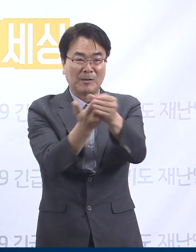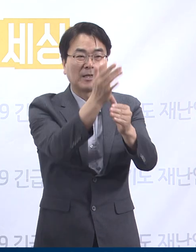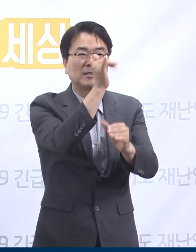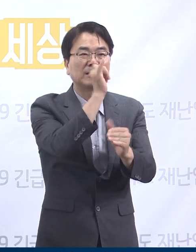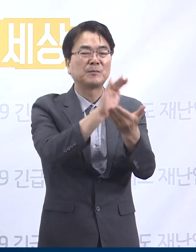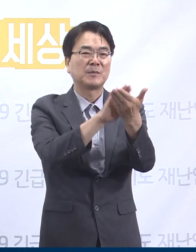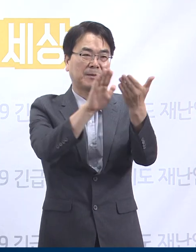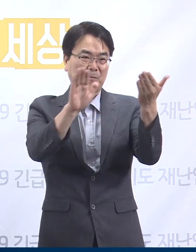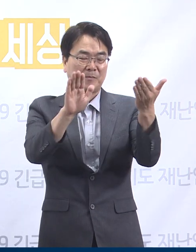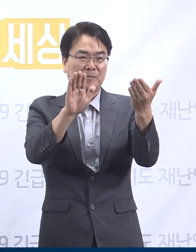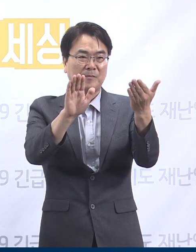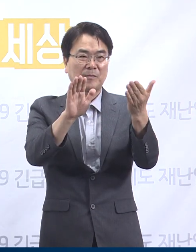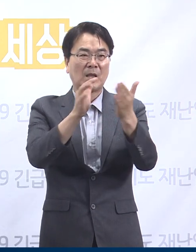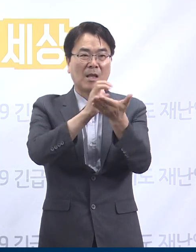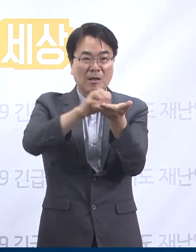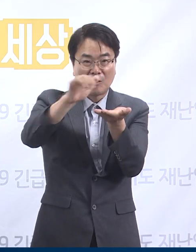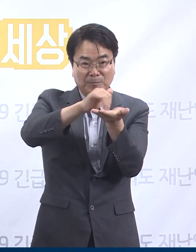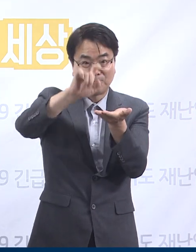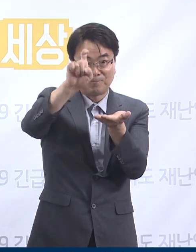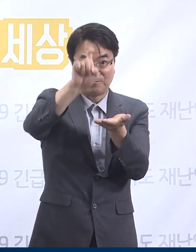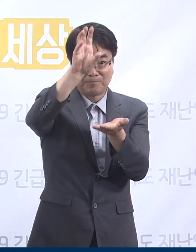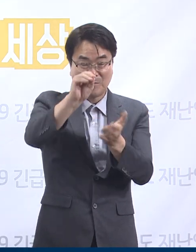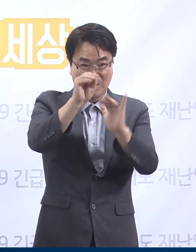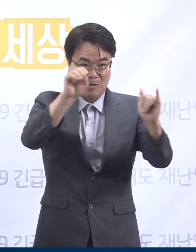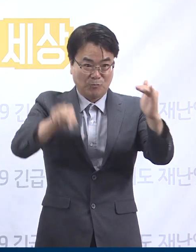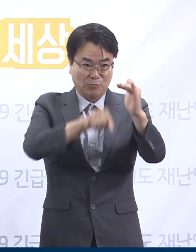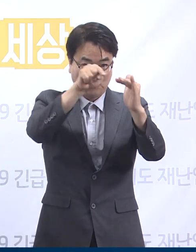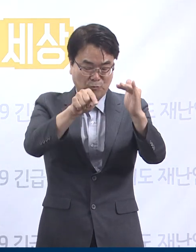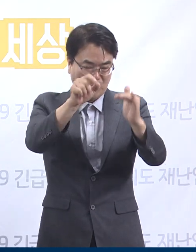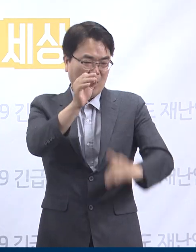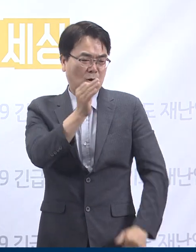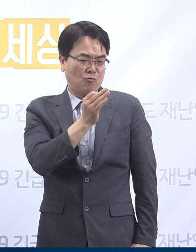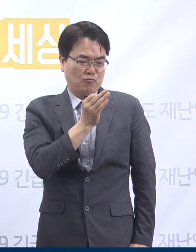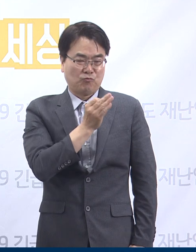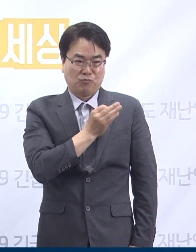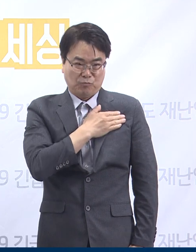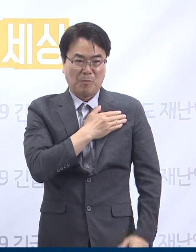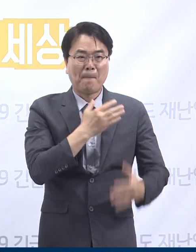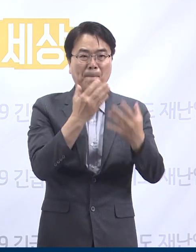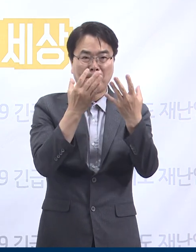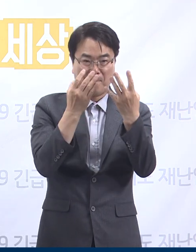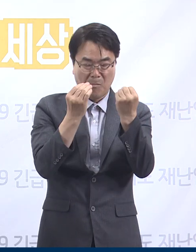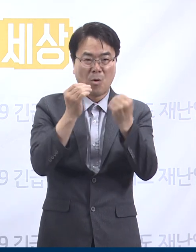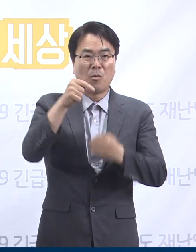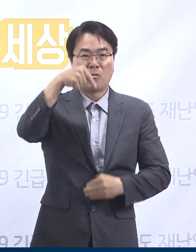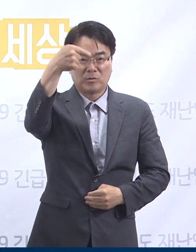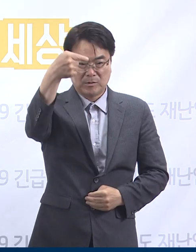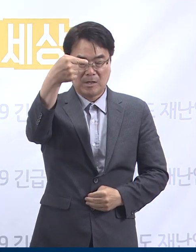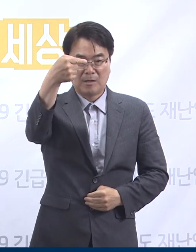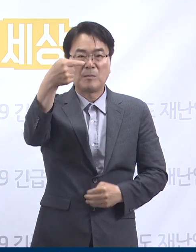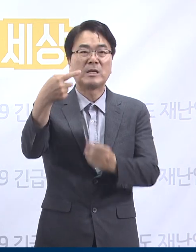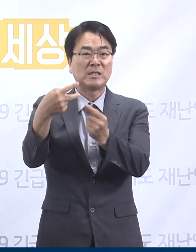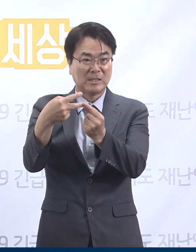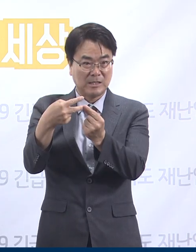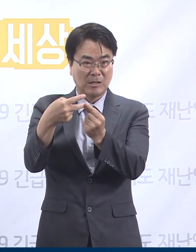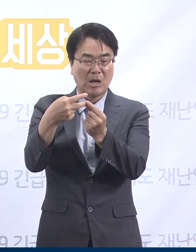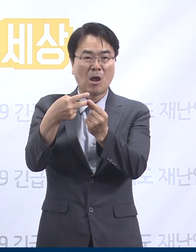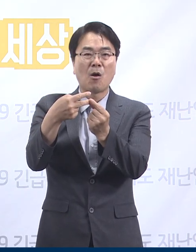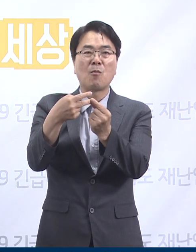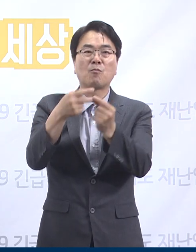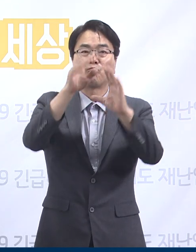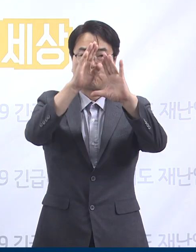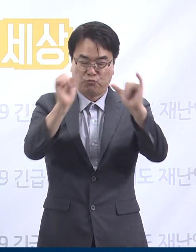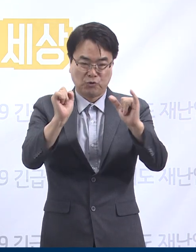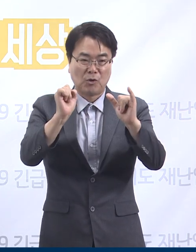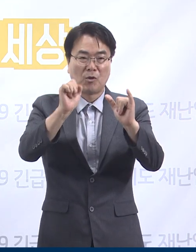인구 10만 명당 확진자 발생 수는 군포시가 18명으로 가장 높고 다음 부천시 17.2명, 성남시